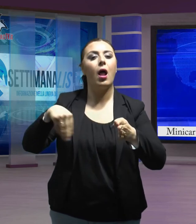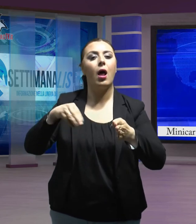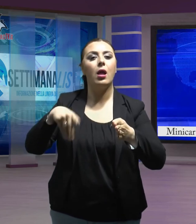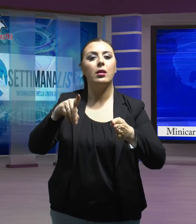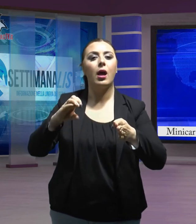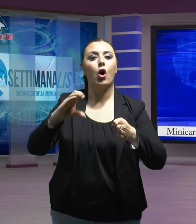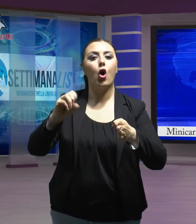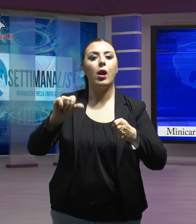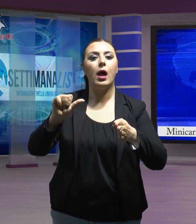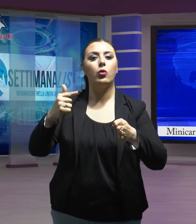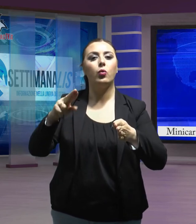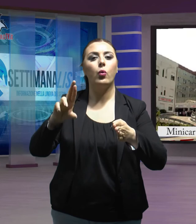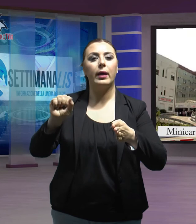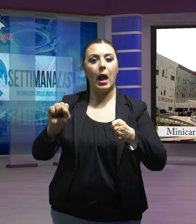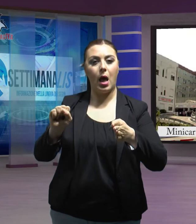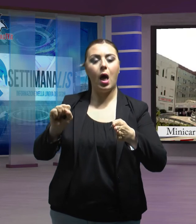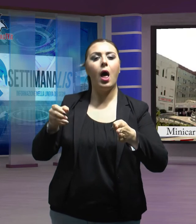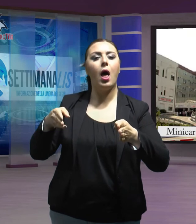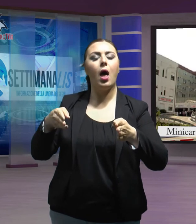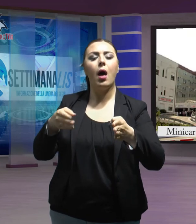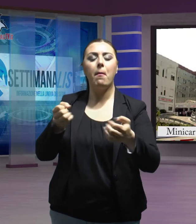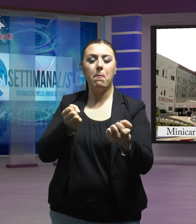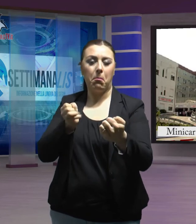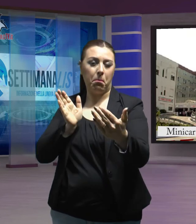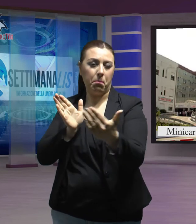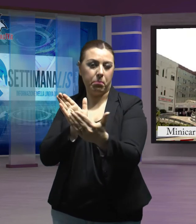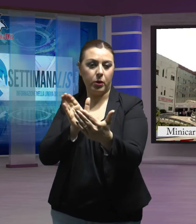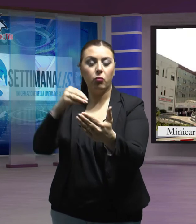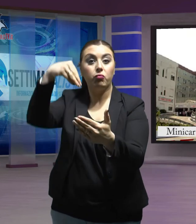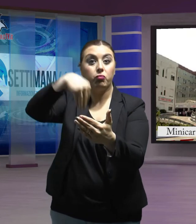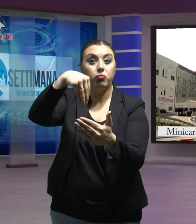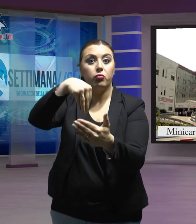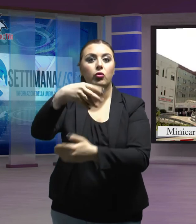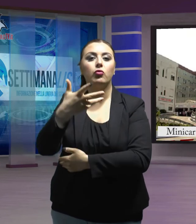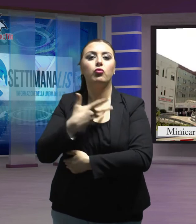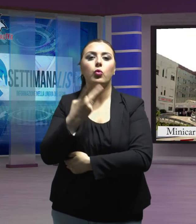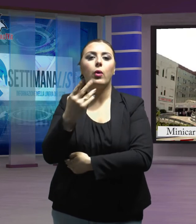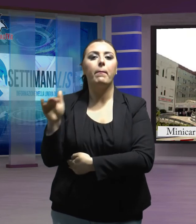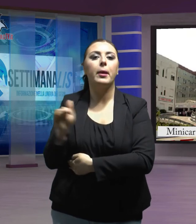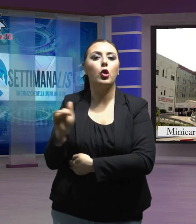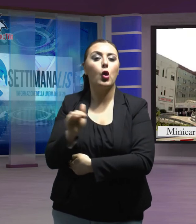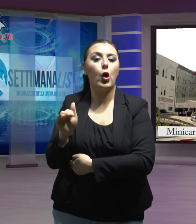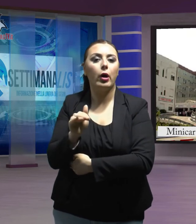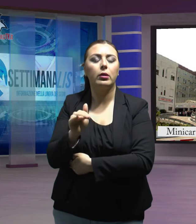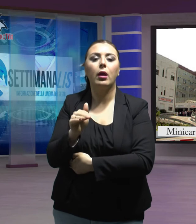decollatura. Una minicar con a bordo due minorenni è sbandata,